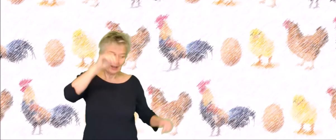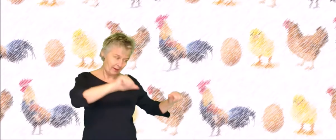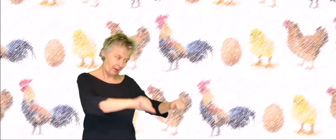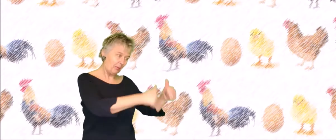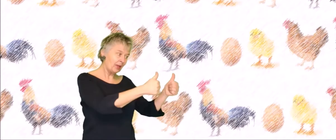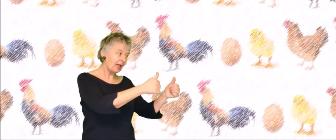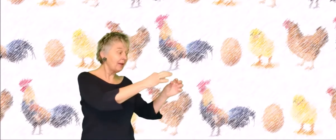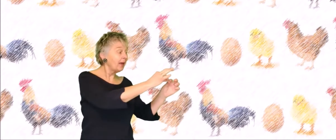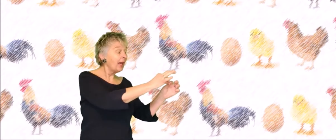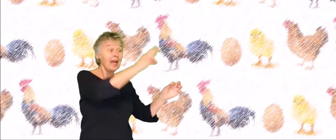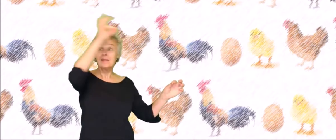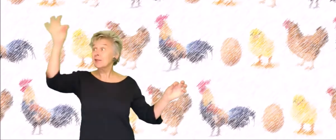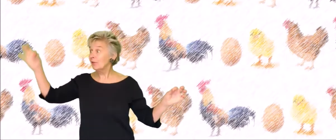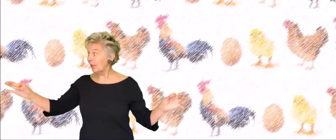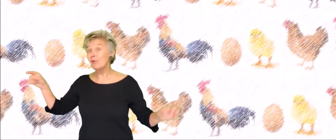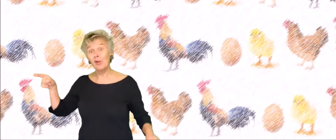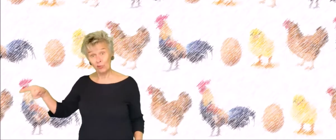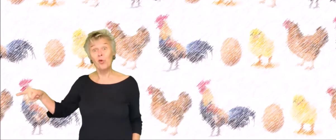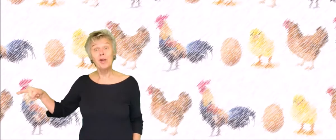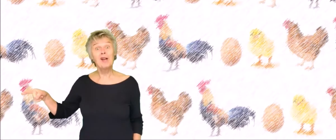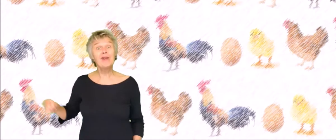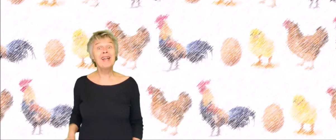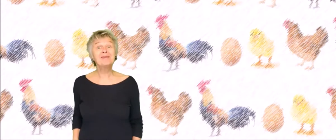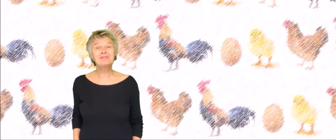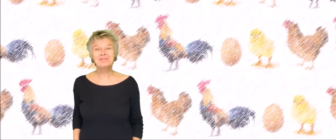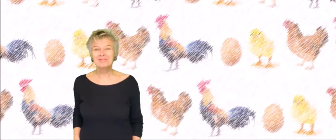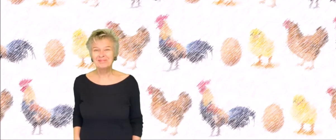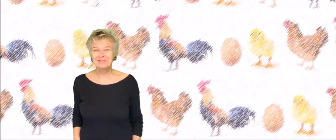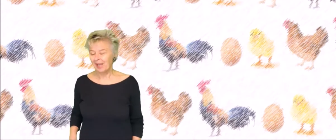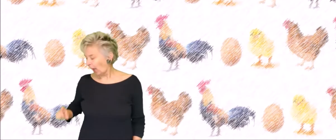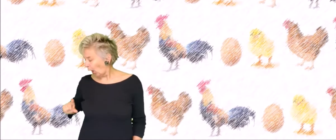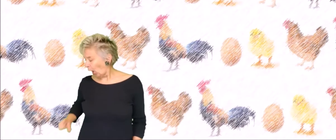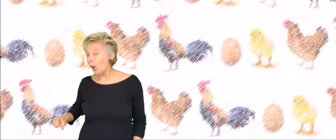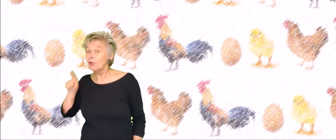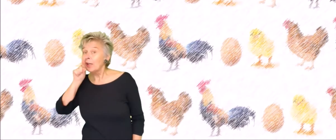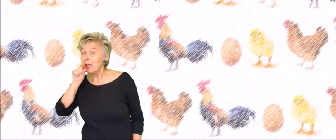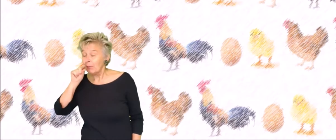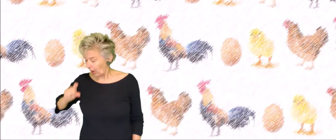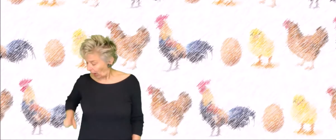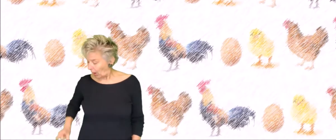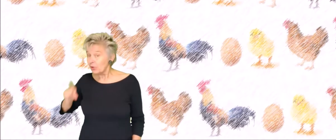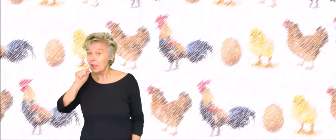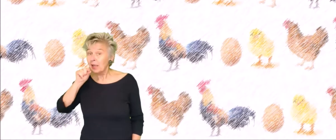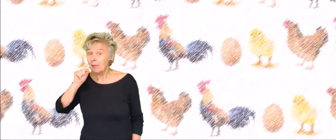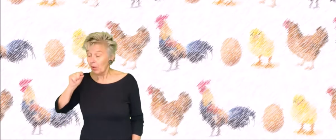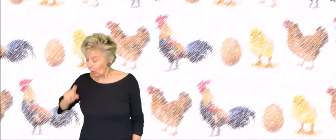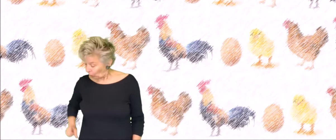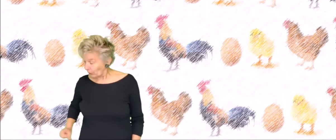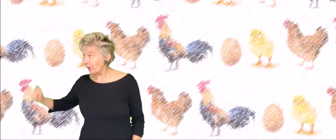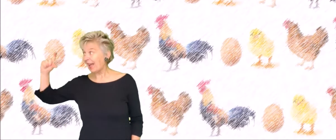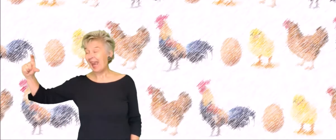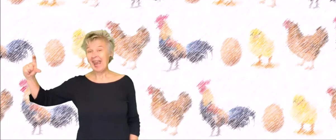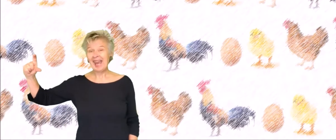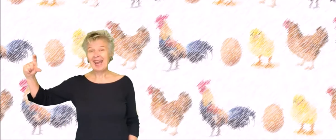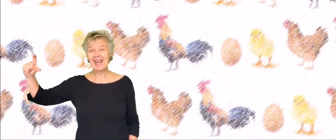haan En dan begint het weer van vooraf aan Uit een kip, uit een kip komt een ei